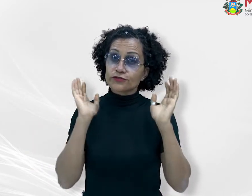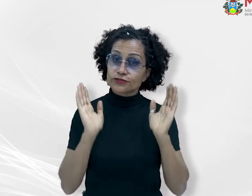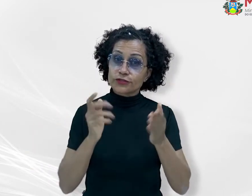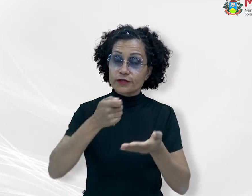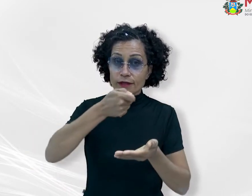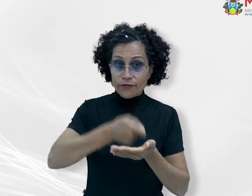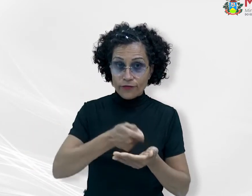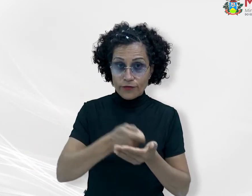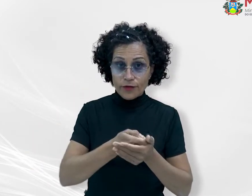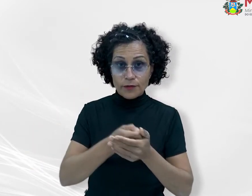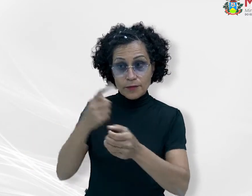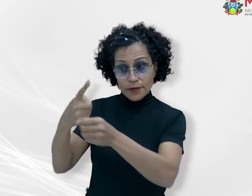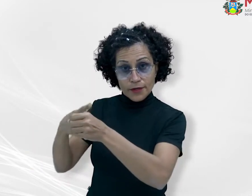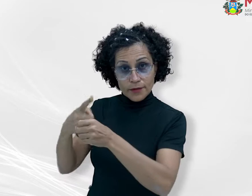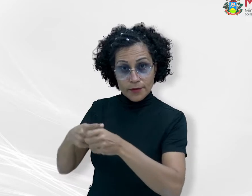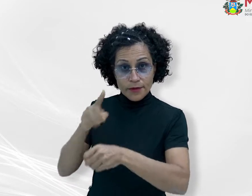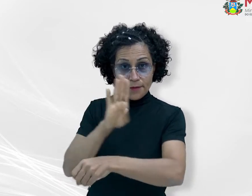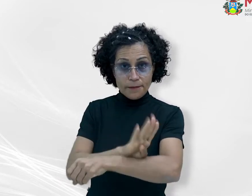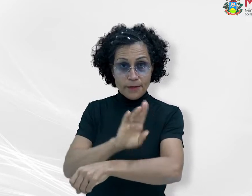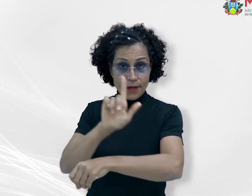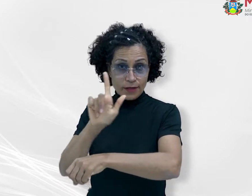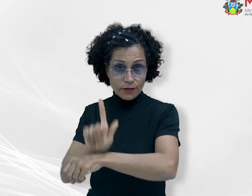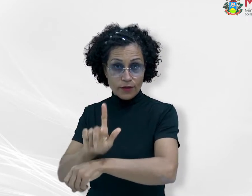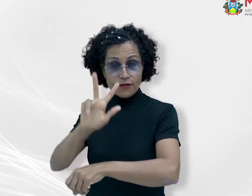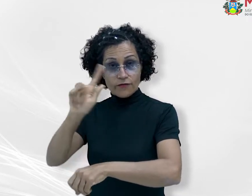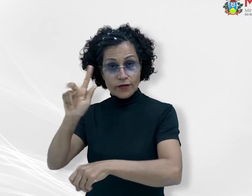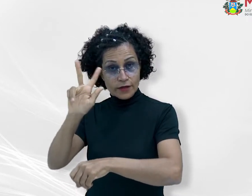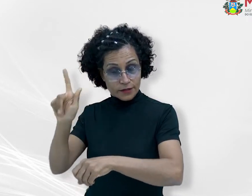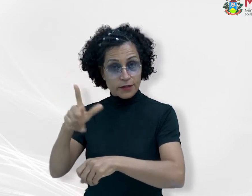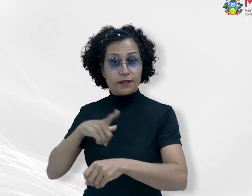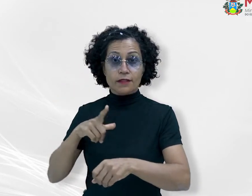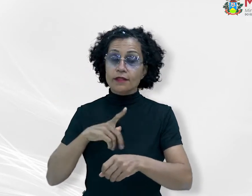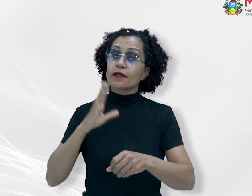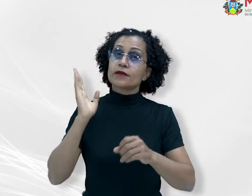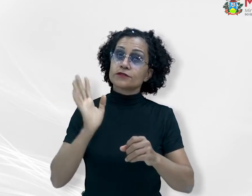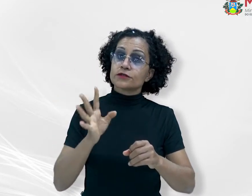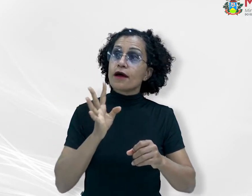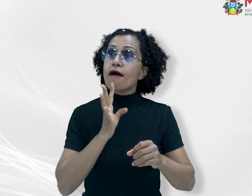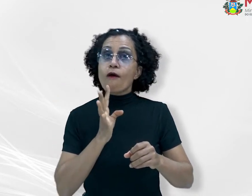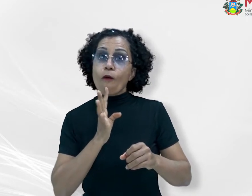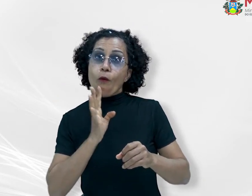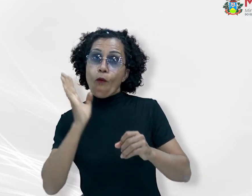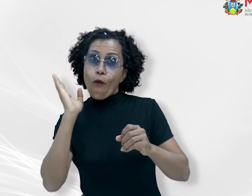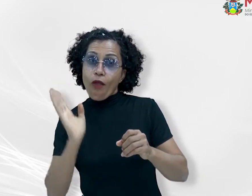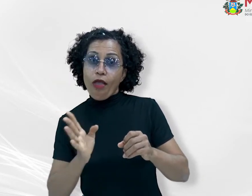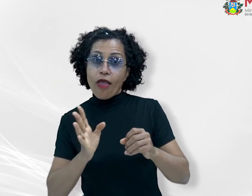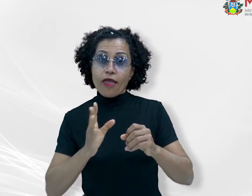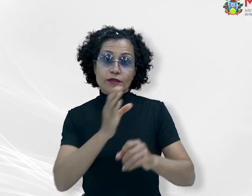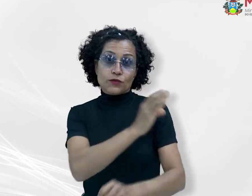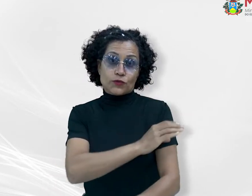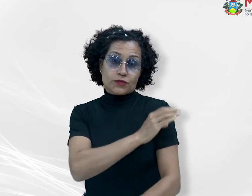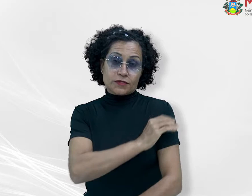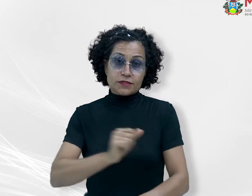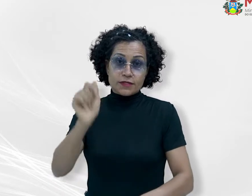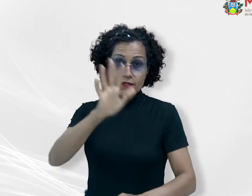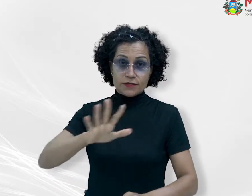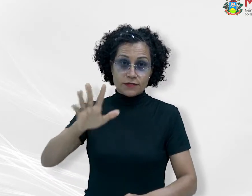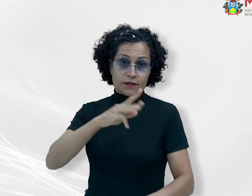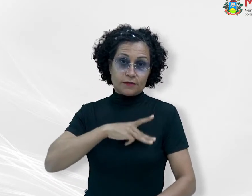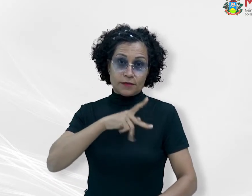consolidada nos municípios de Barra do Garças e Várzea Grande, tem o reconhecimento do Conselho Nacional do Ministério Público com premiações